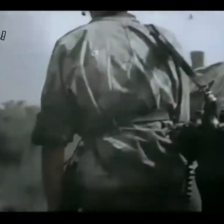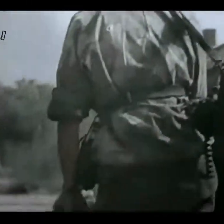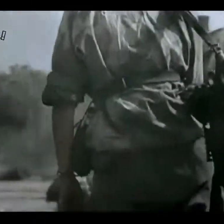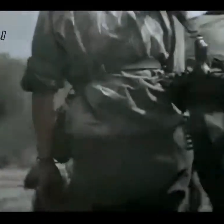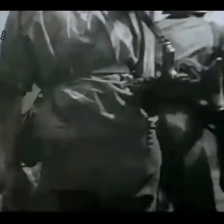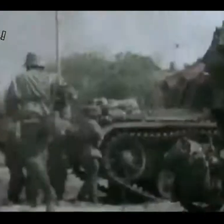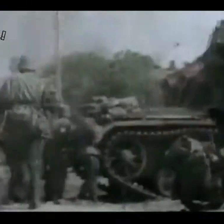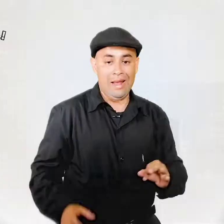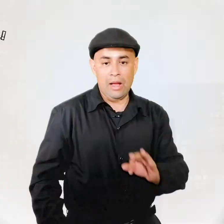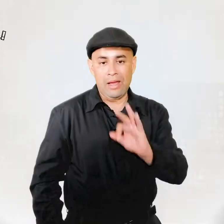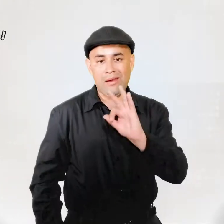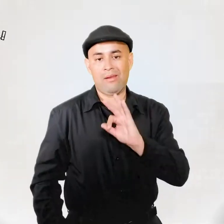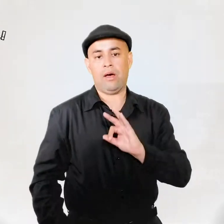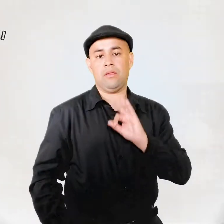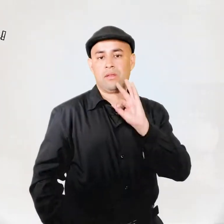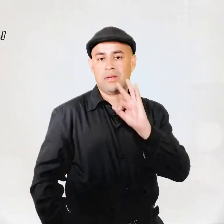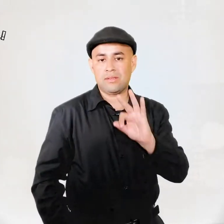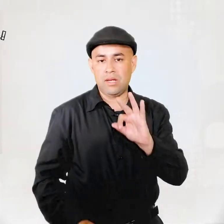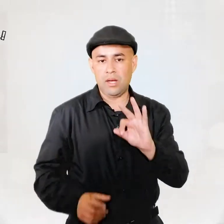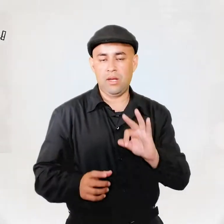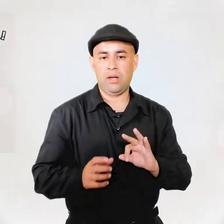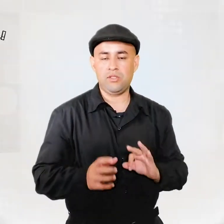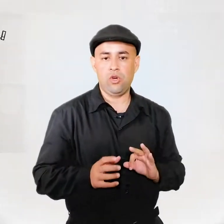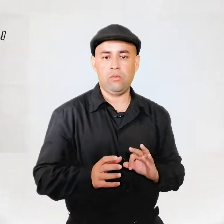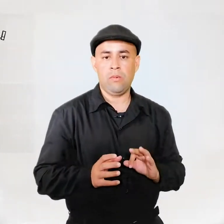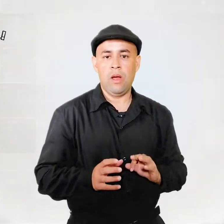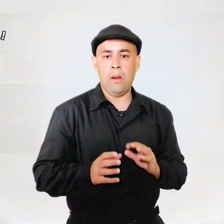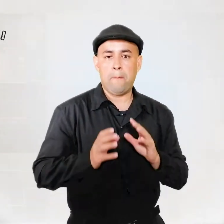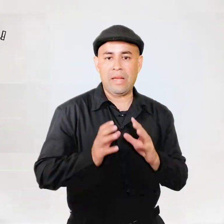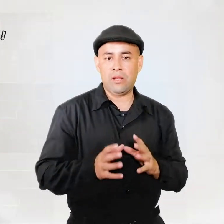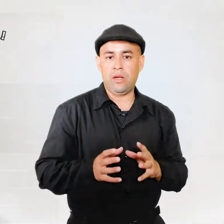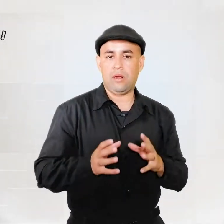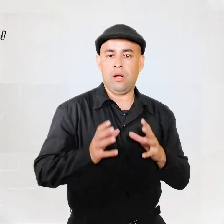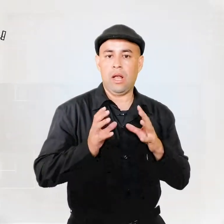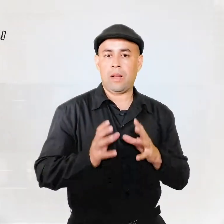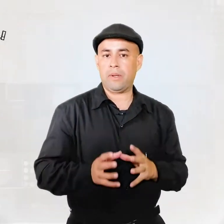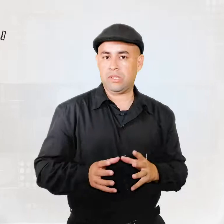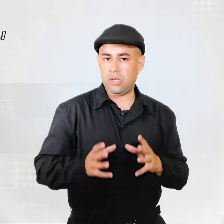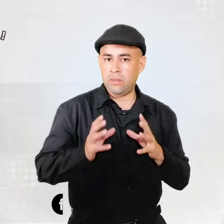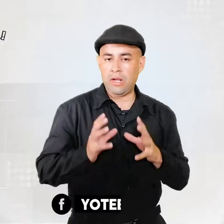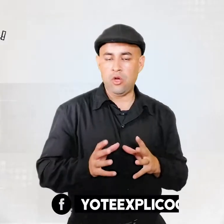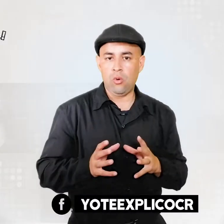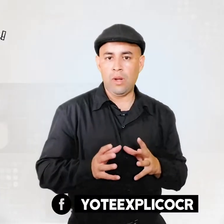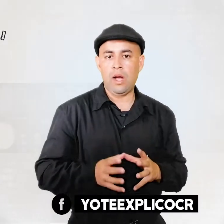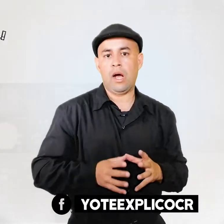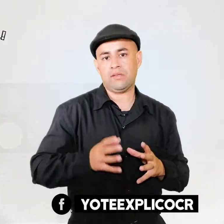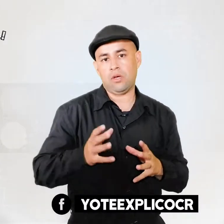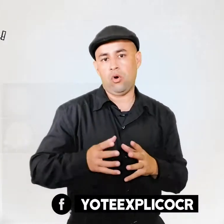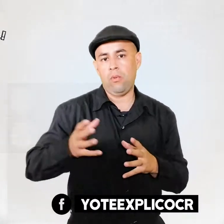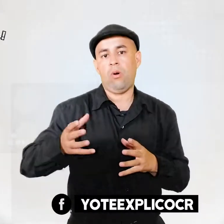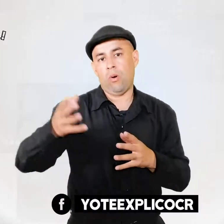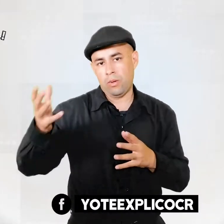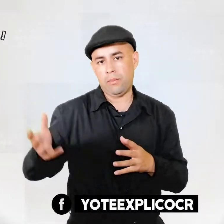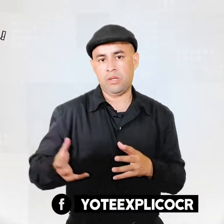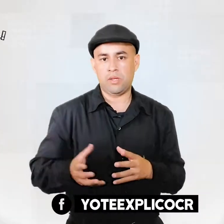trincheras. La guerra de tercera generación va a tener la capacidad de maniobra, así como obviamente